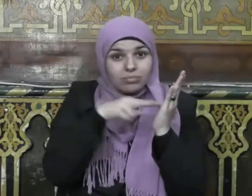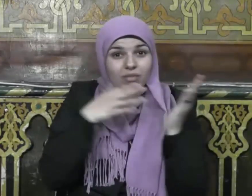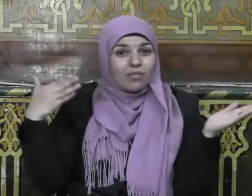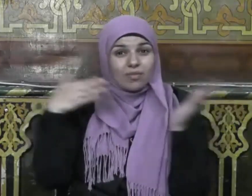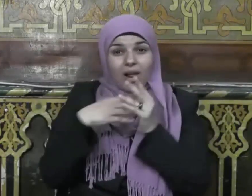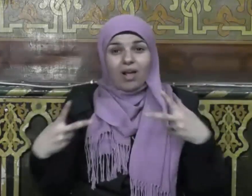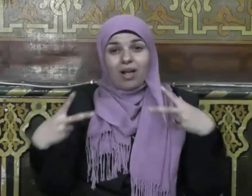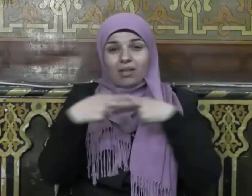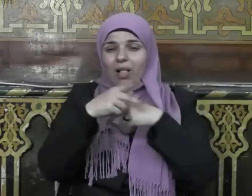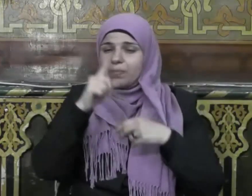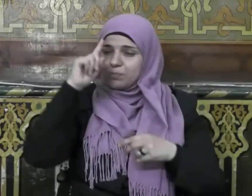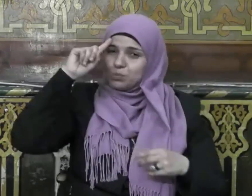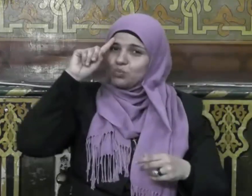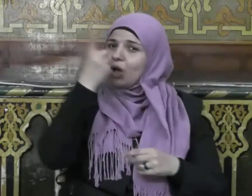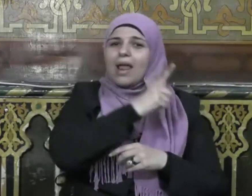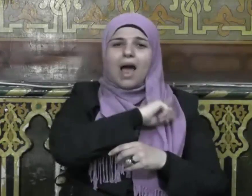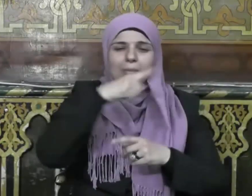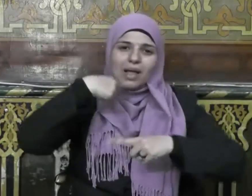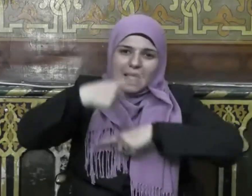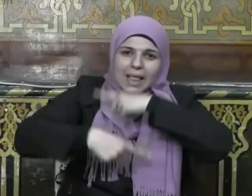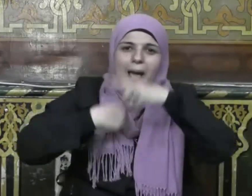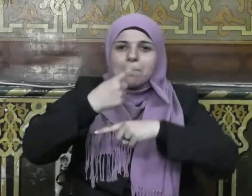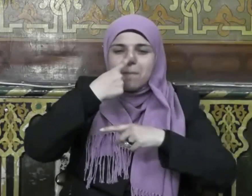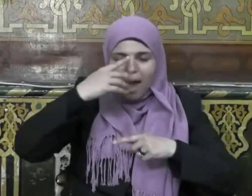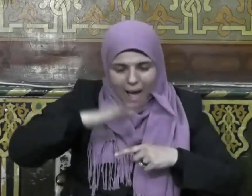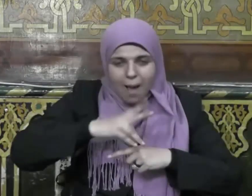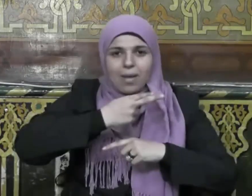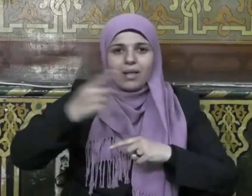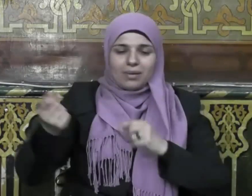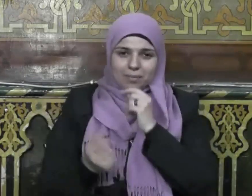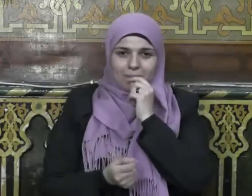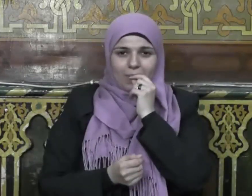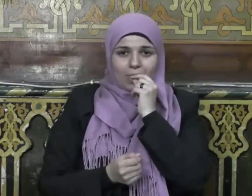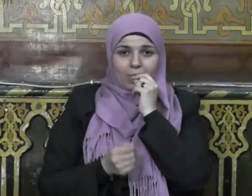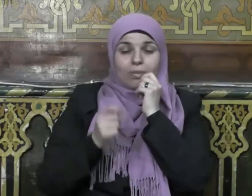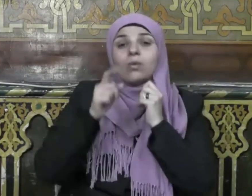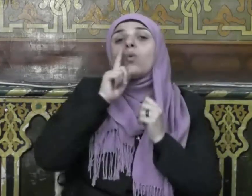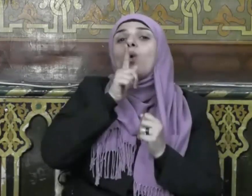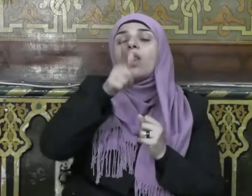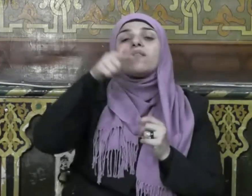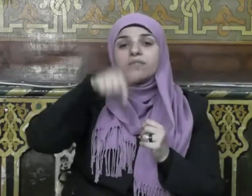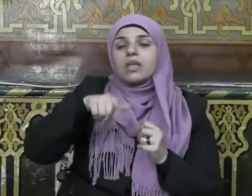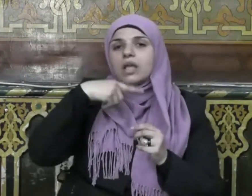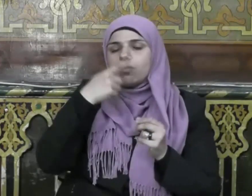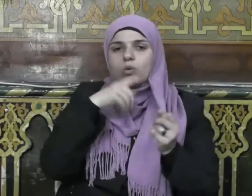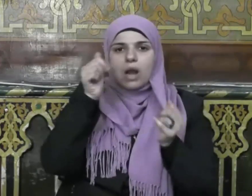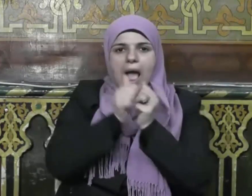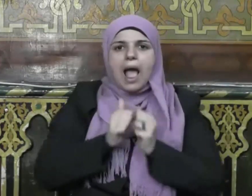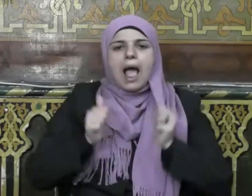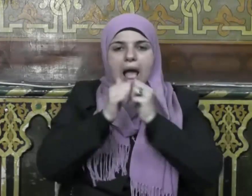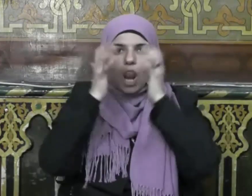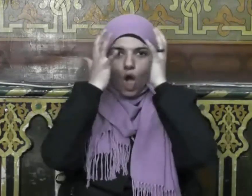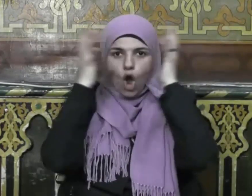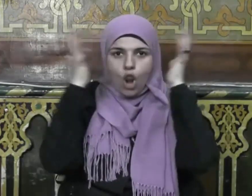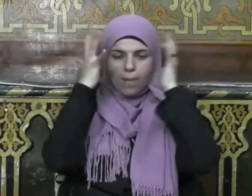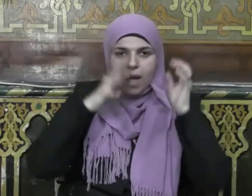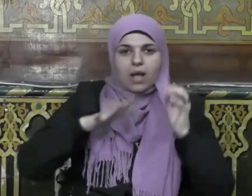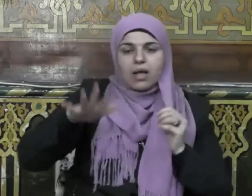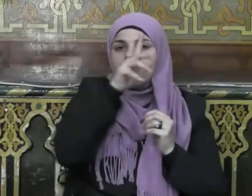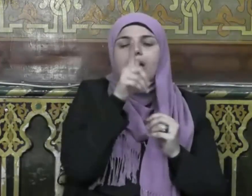ينقطع بعد رمضان عن هذه العبادات ولقد ذكر أهل العلم أن من